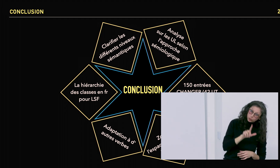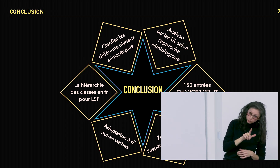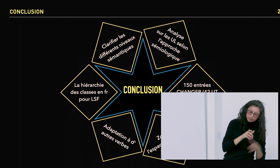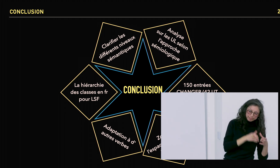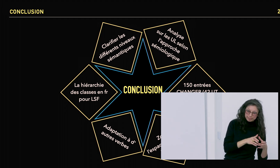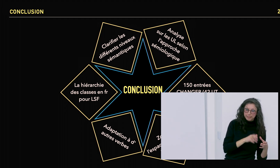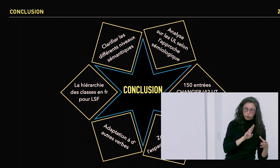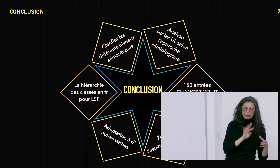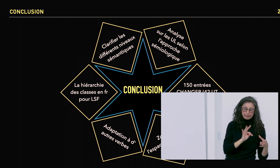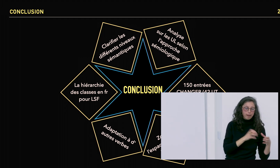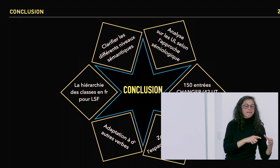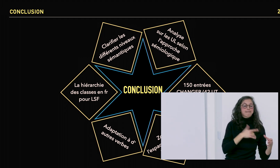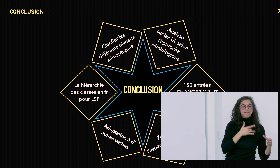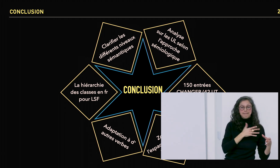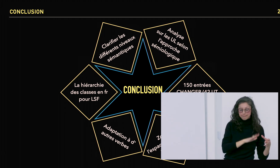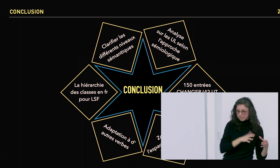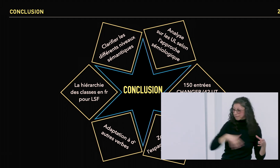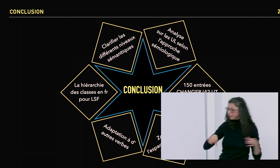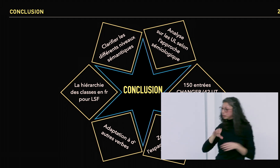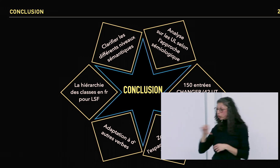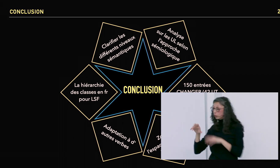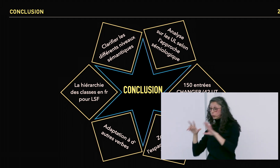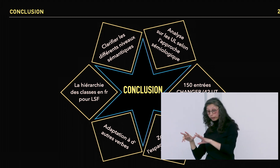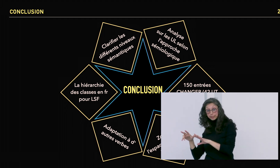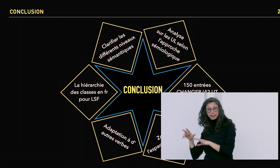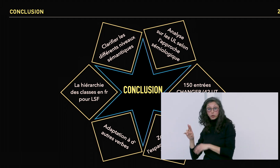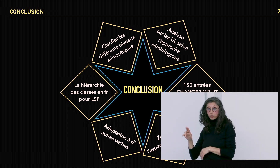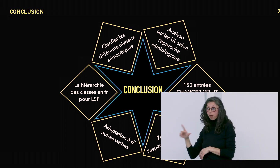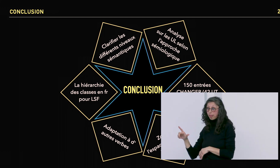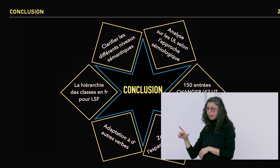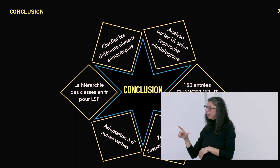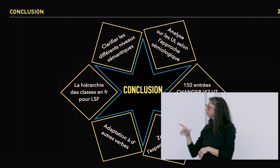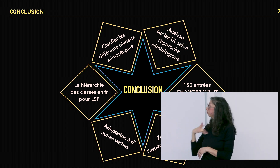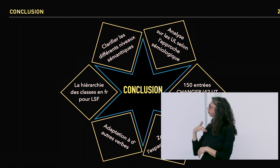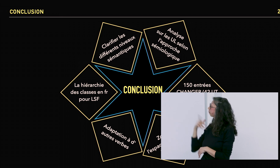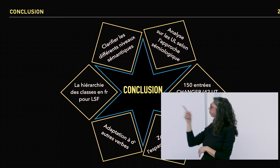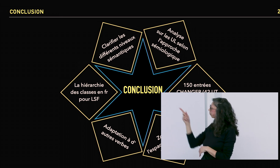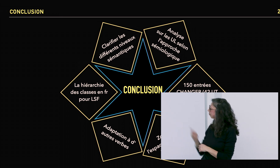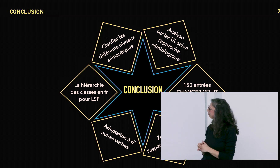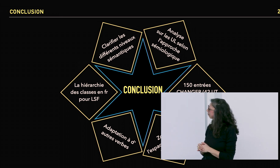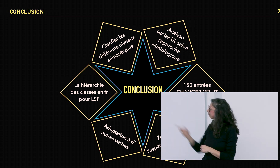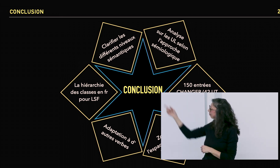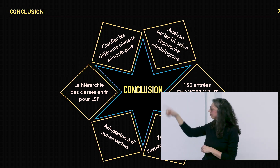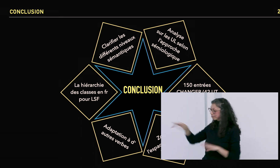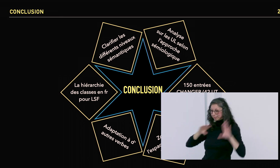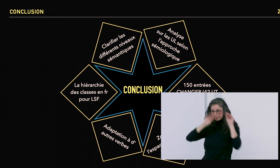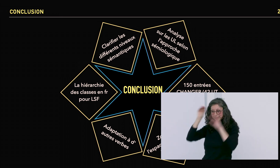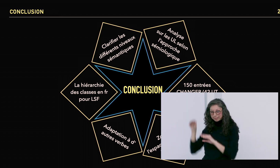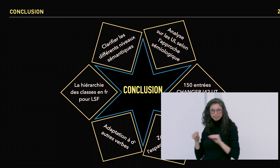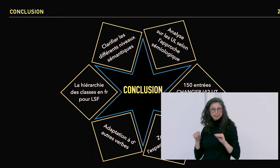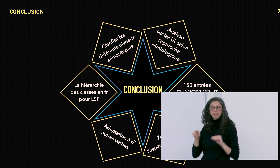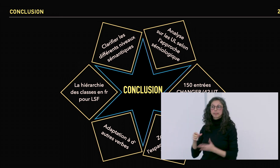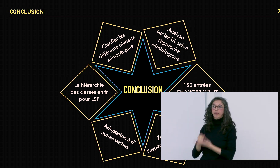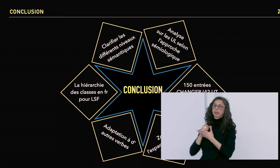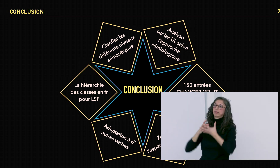J'ai trouvé 150 entrées différentes du verbe changer, 42 UT unité de transfert et 108